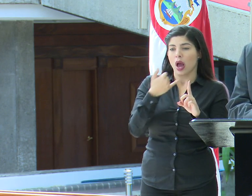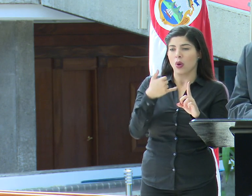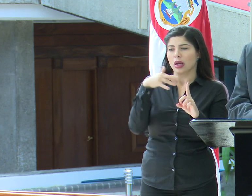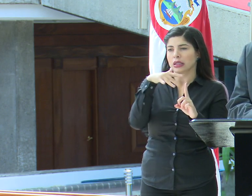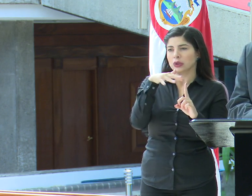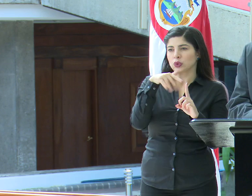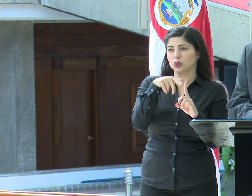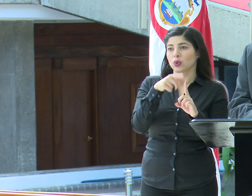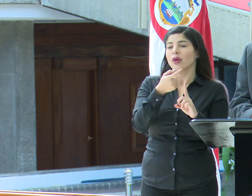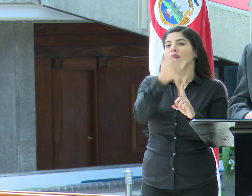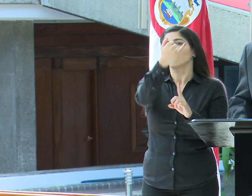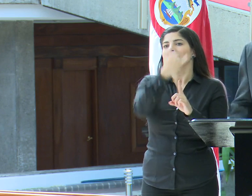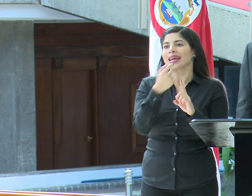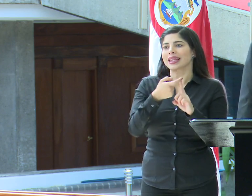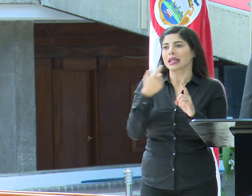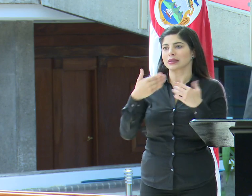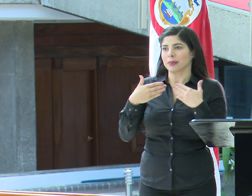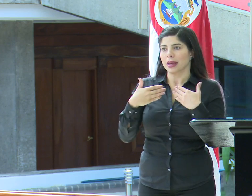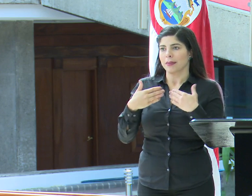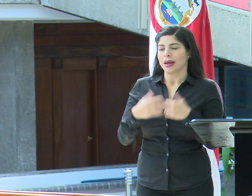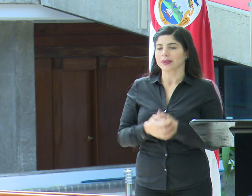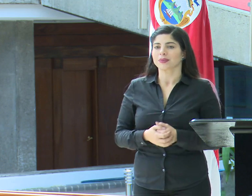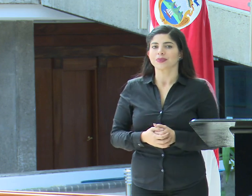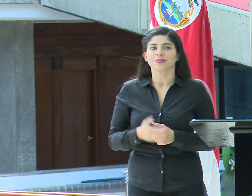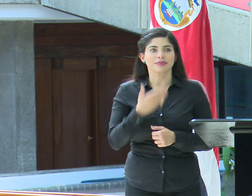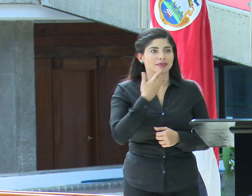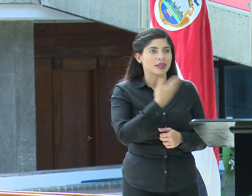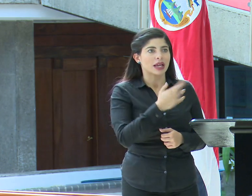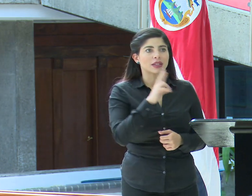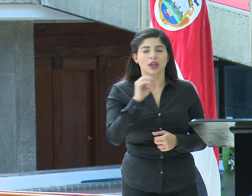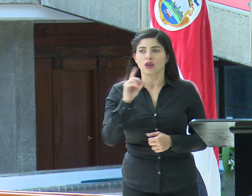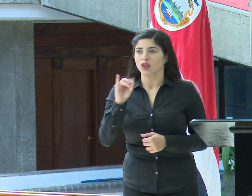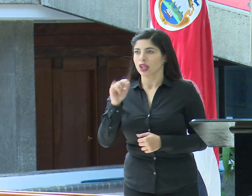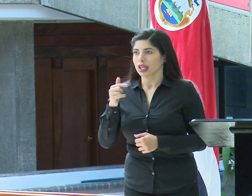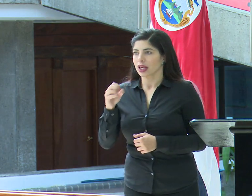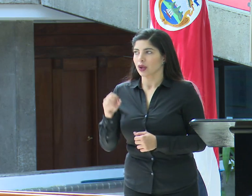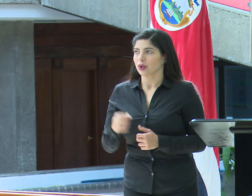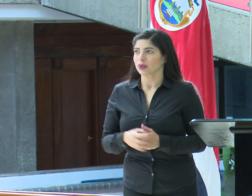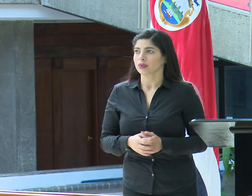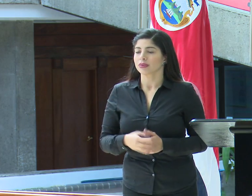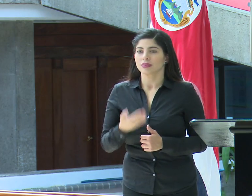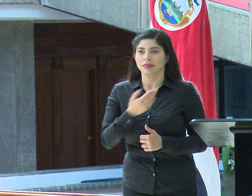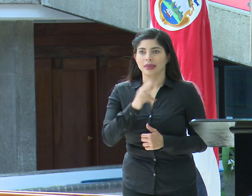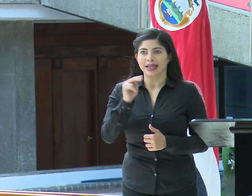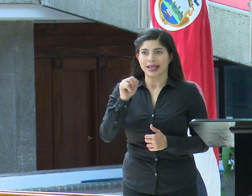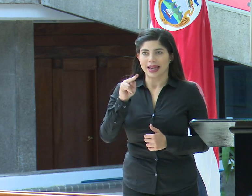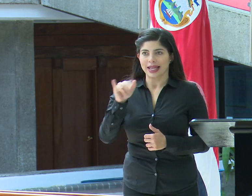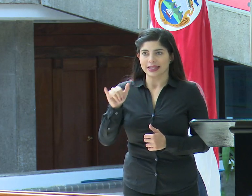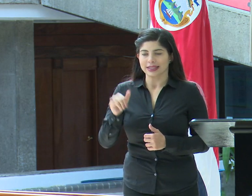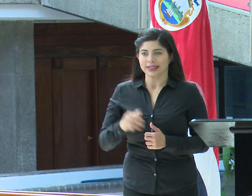estudio y vino de Panamá. Gracias, don Rodrigo. Doña Nancy.